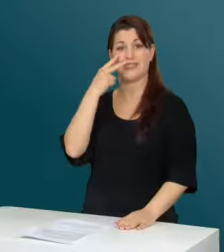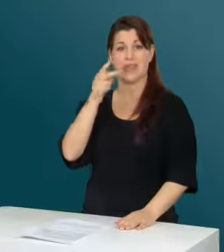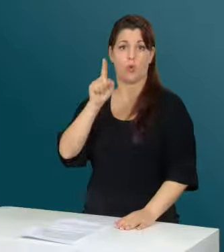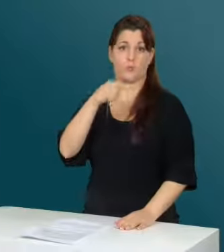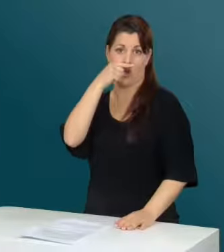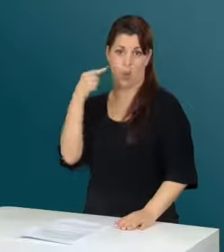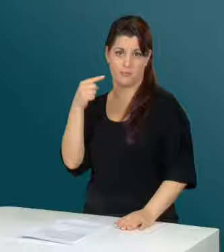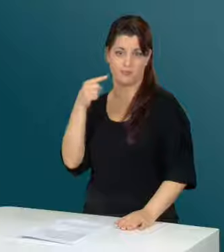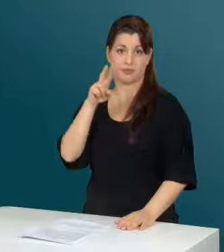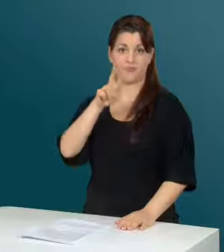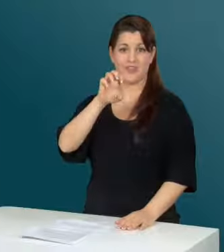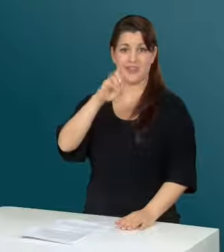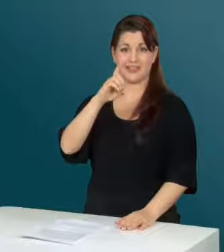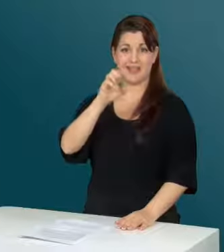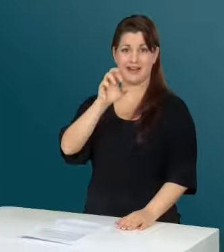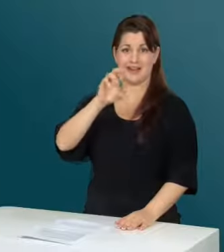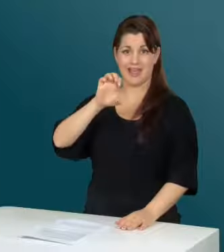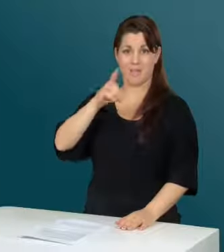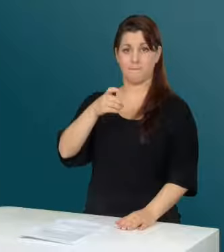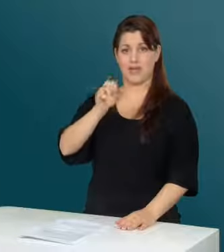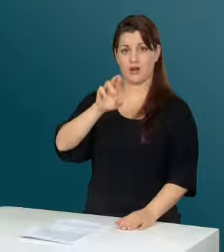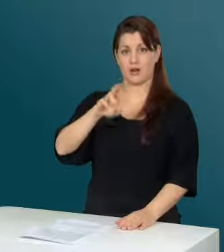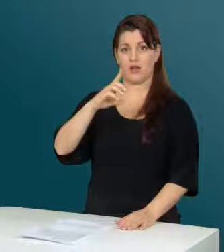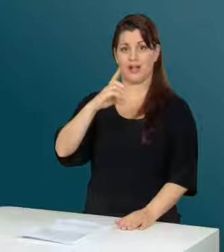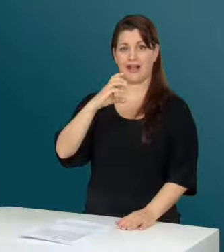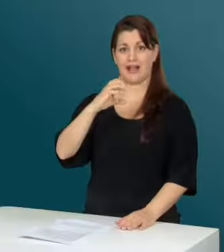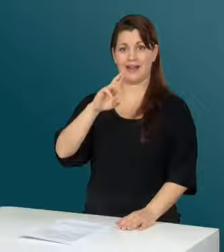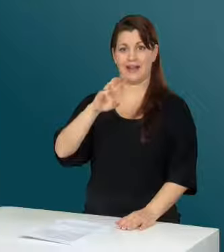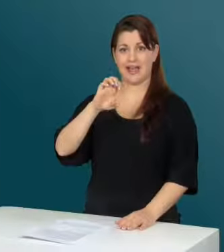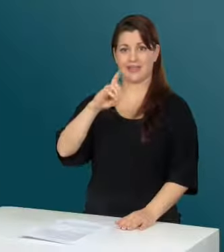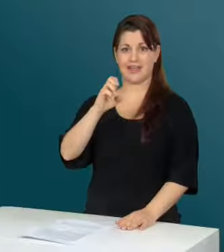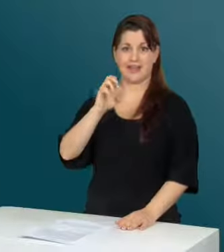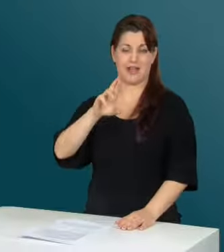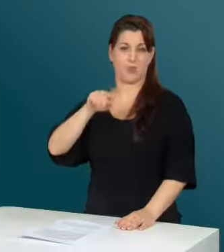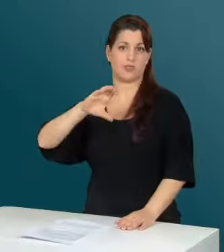glauben». Vedere per credere.ch mit italienischem Text.